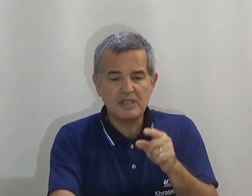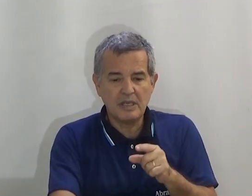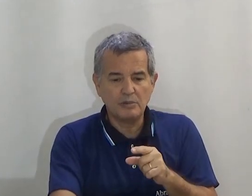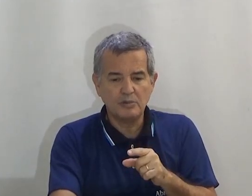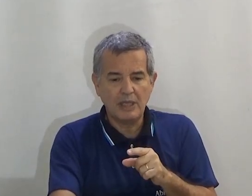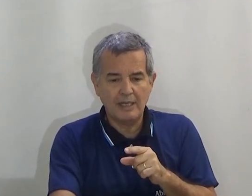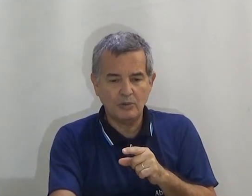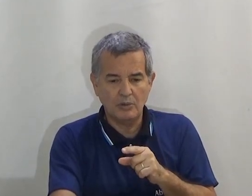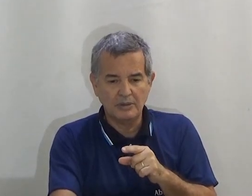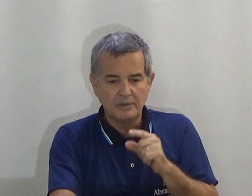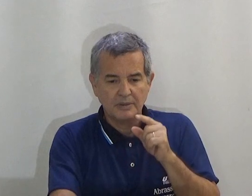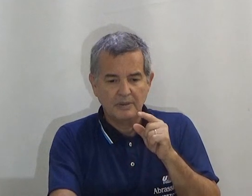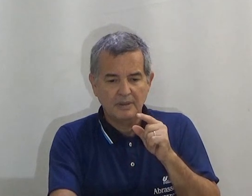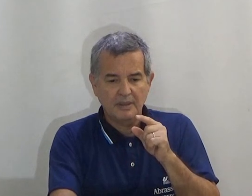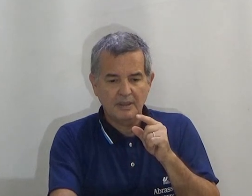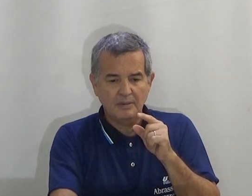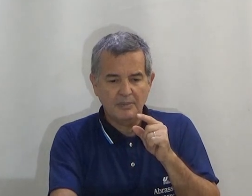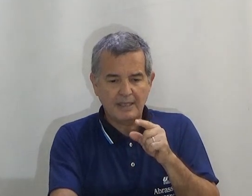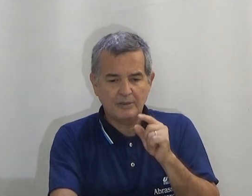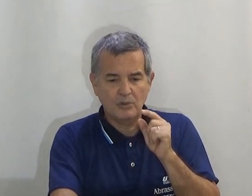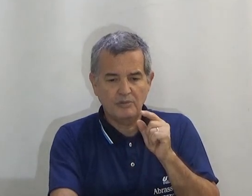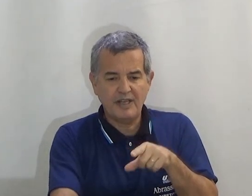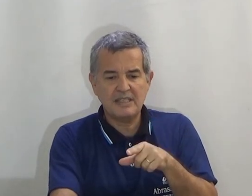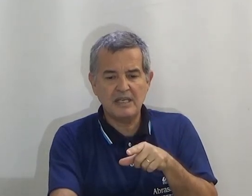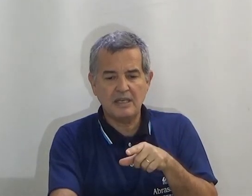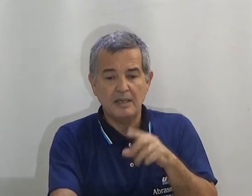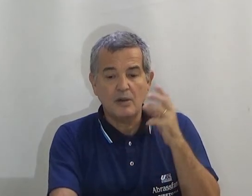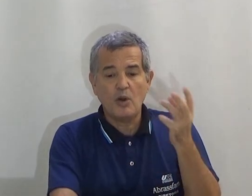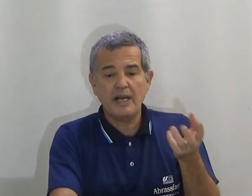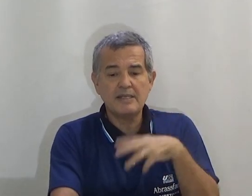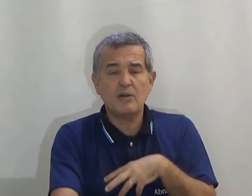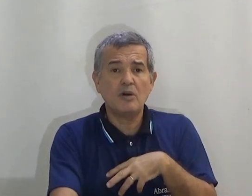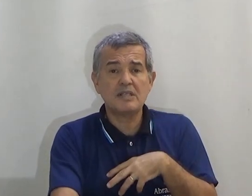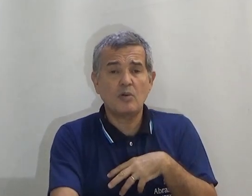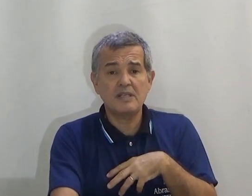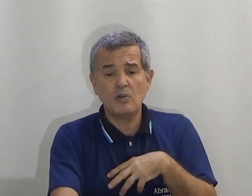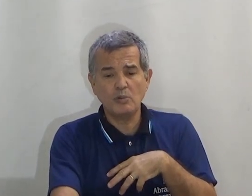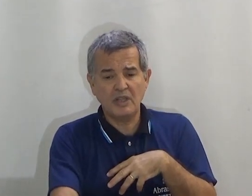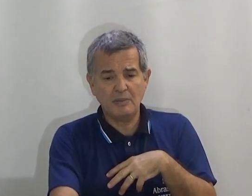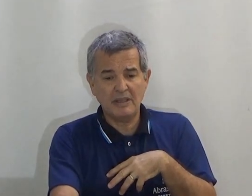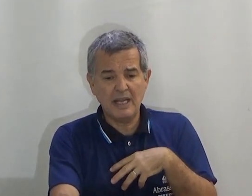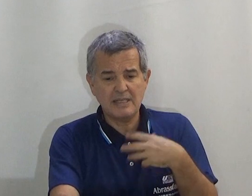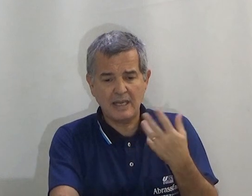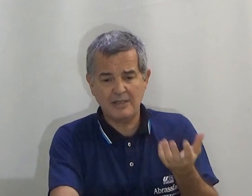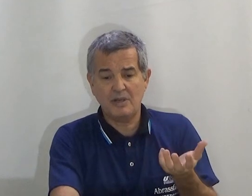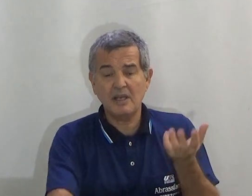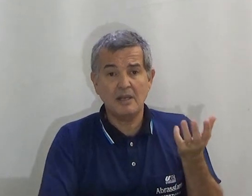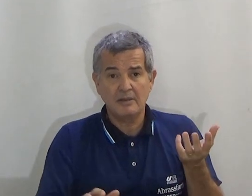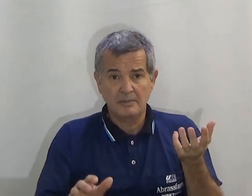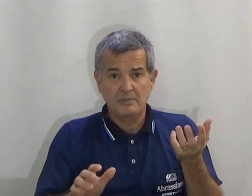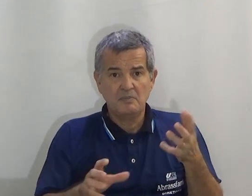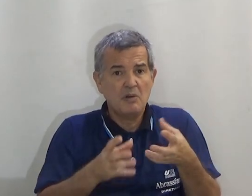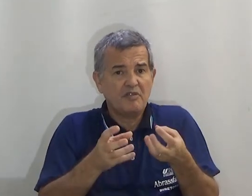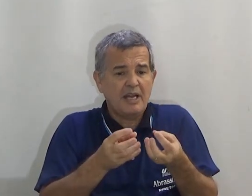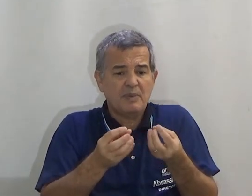a posição do narrador. Marcador. Fé cênica. Coerência e coesão com o tema. Nesse caso aqui.